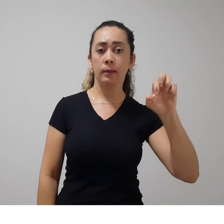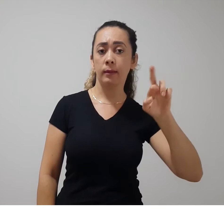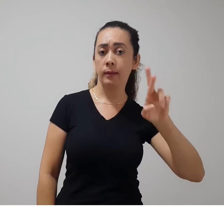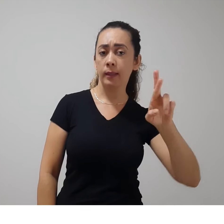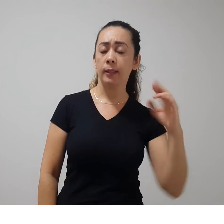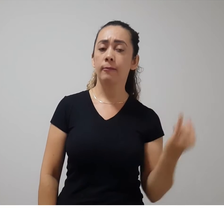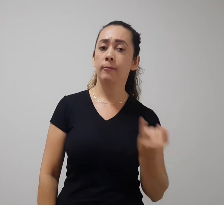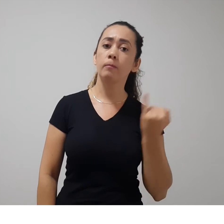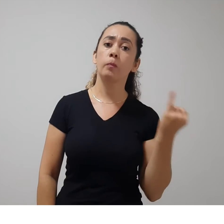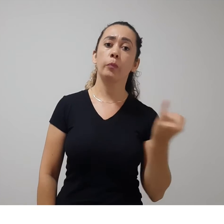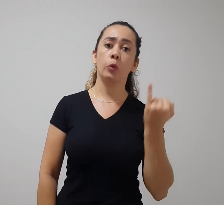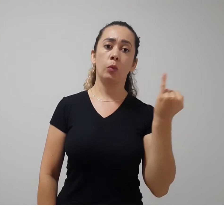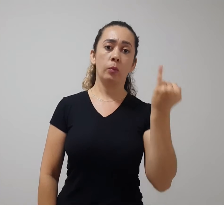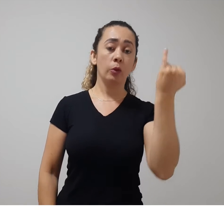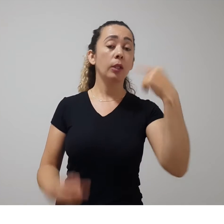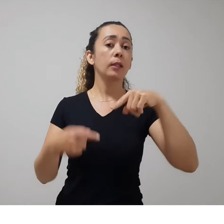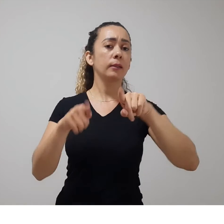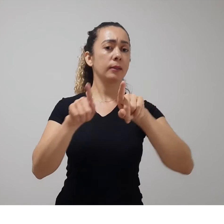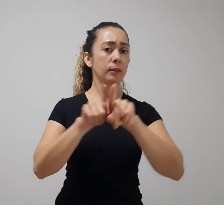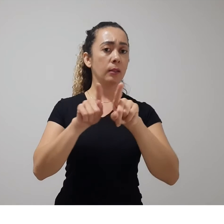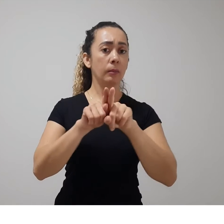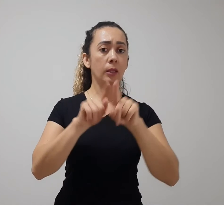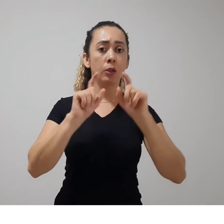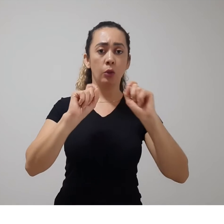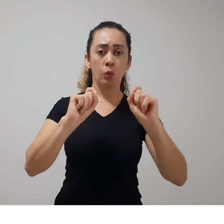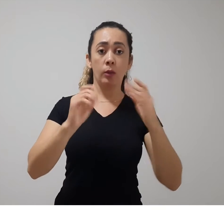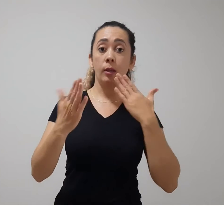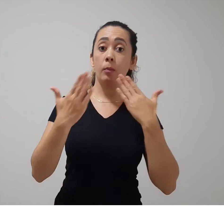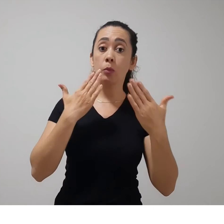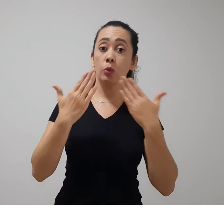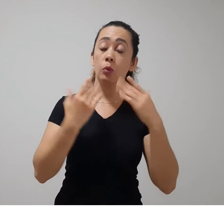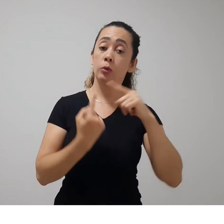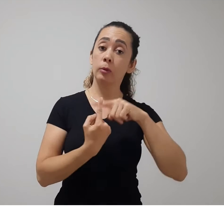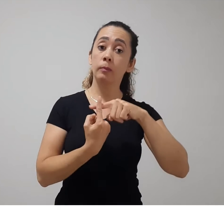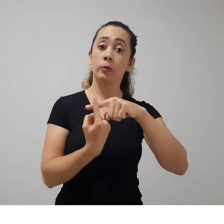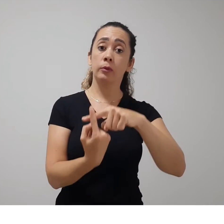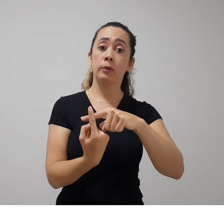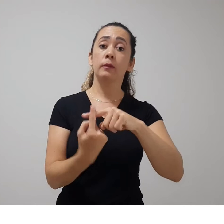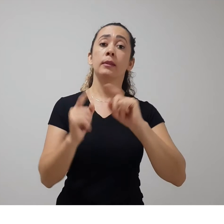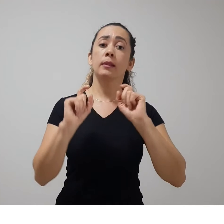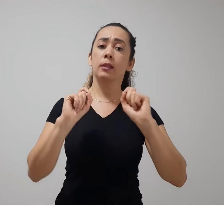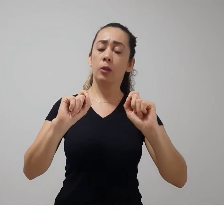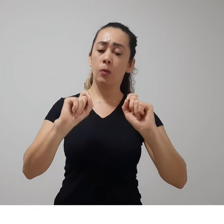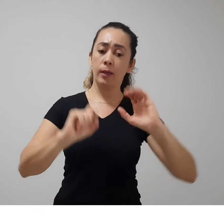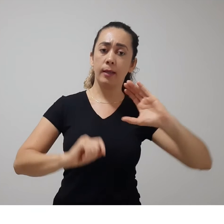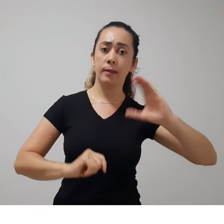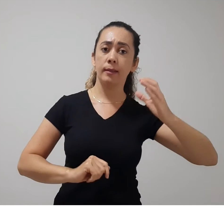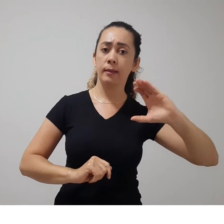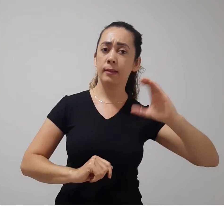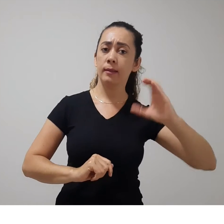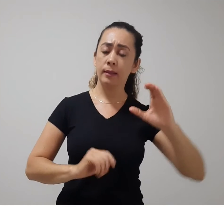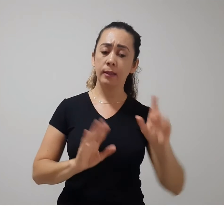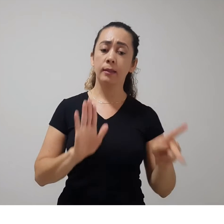e também foi considerado como Psicologia Positivista. Essas ciências positivistas, na verdade,